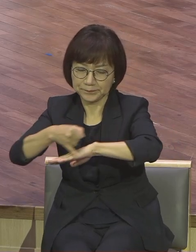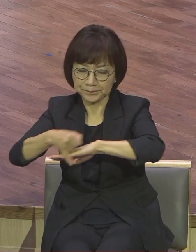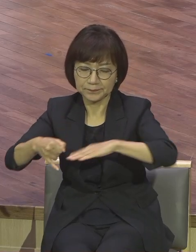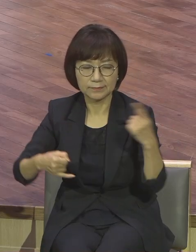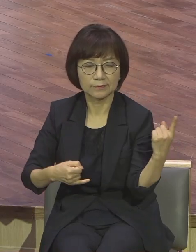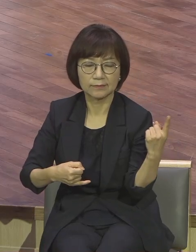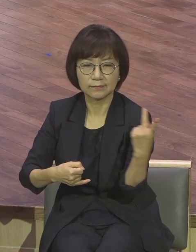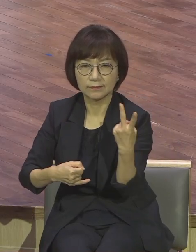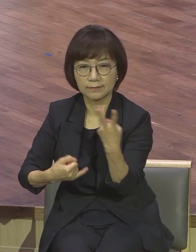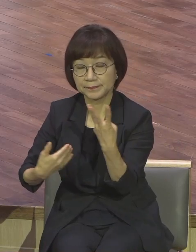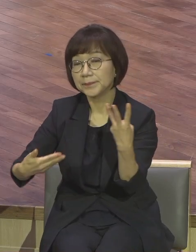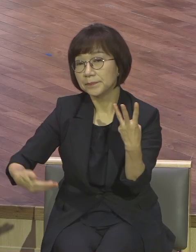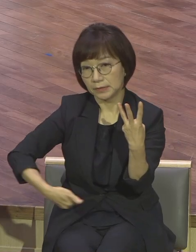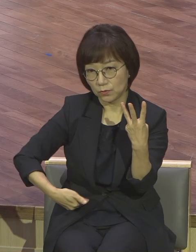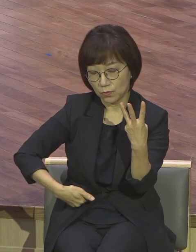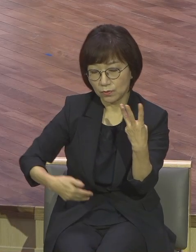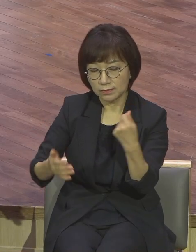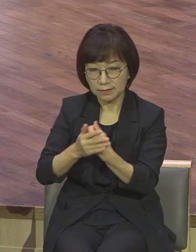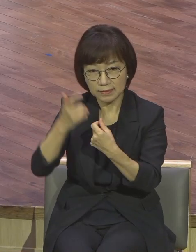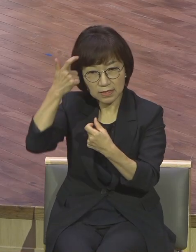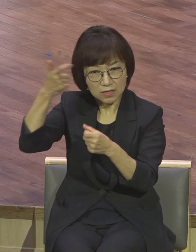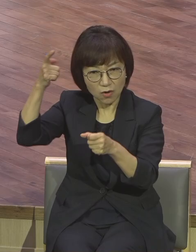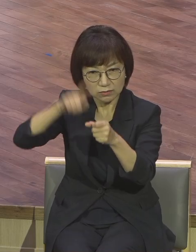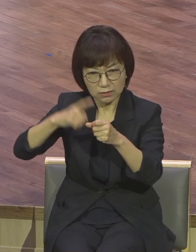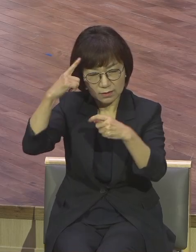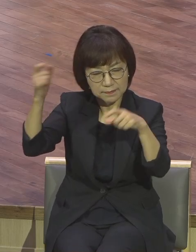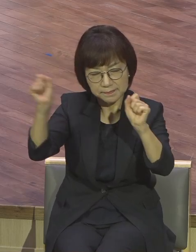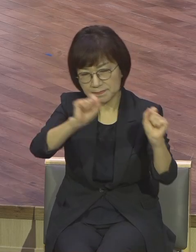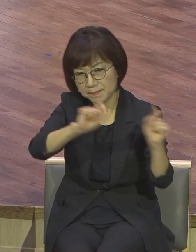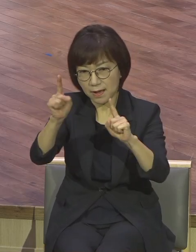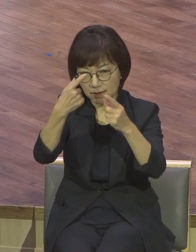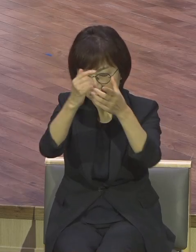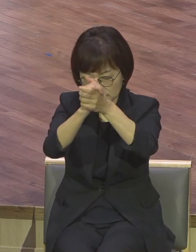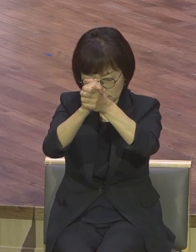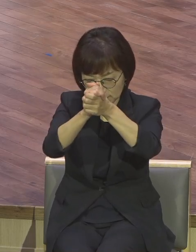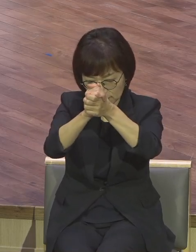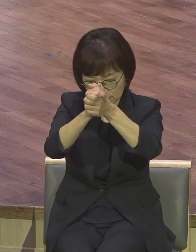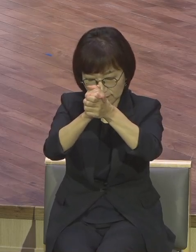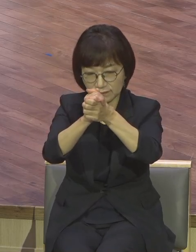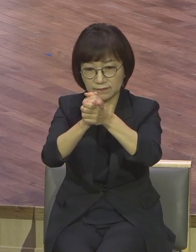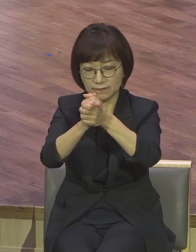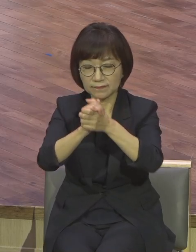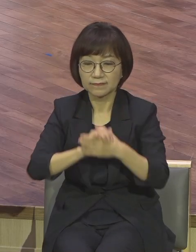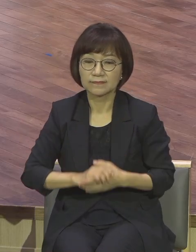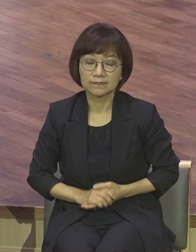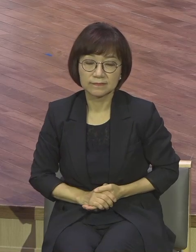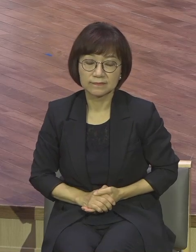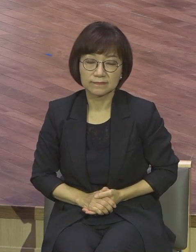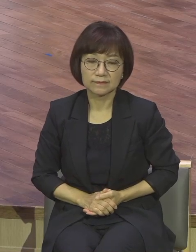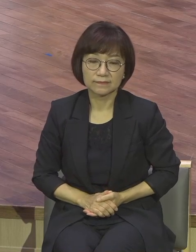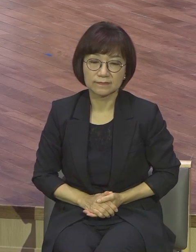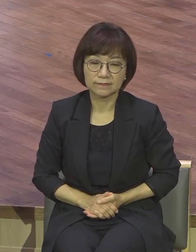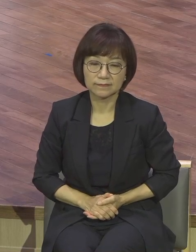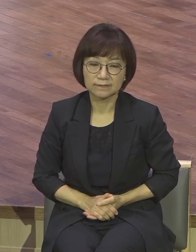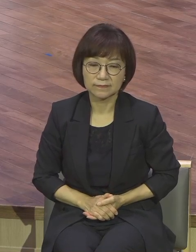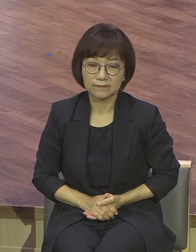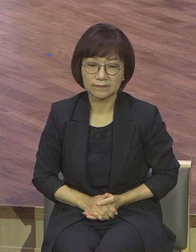깨어있어라 깨어 기도하라 세계 교회 성장학의